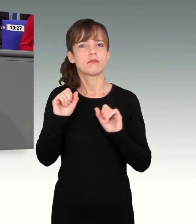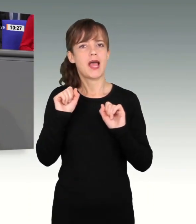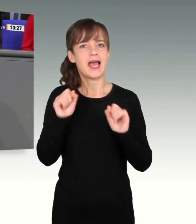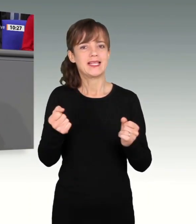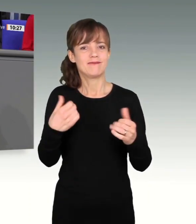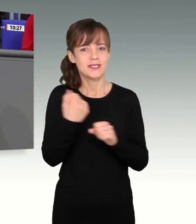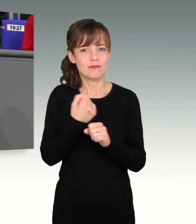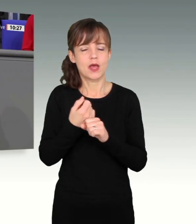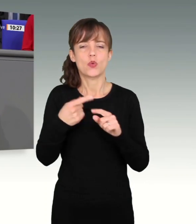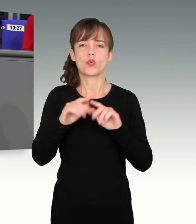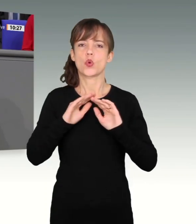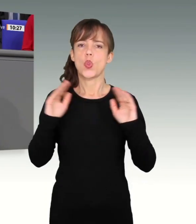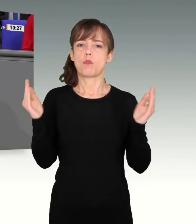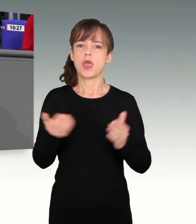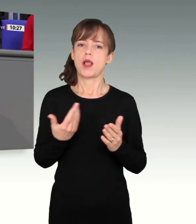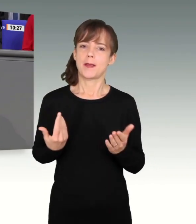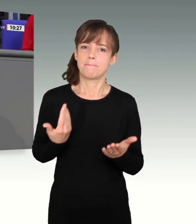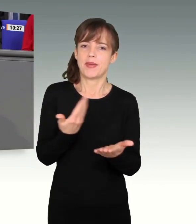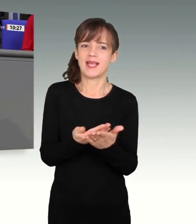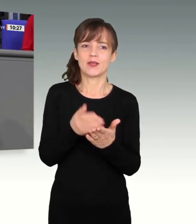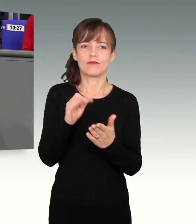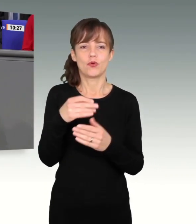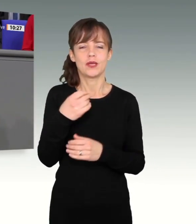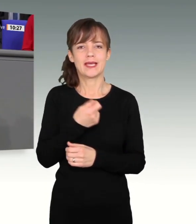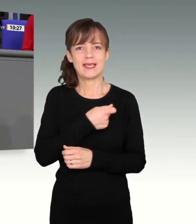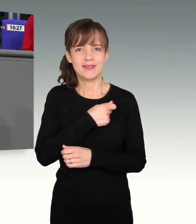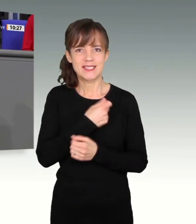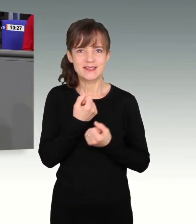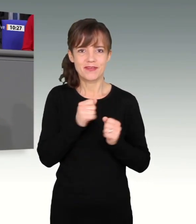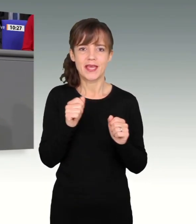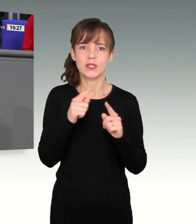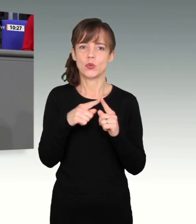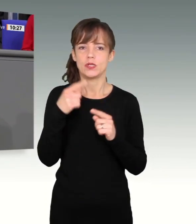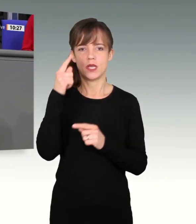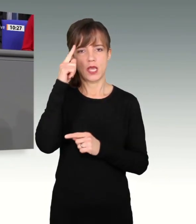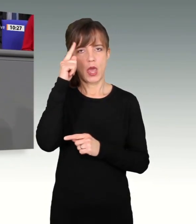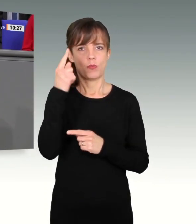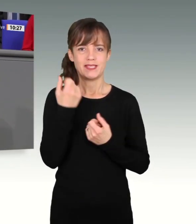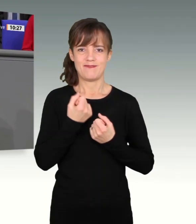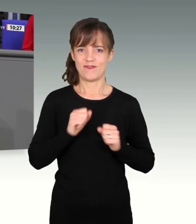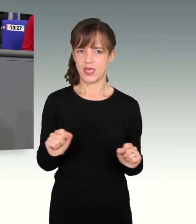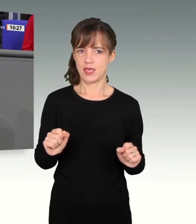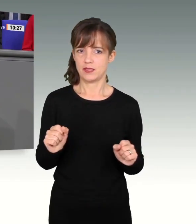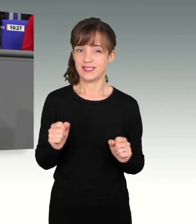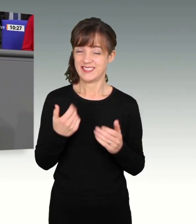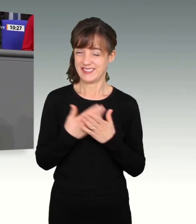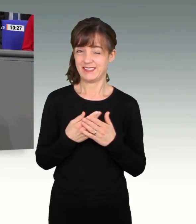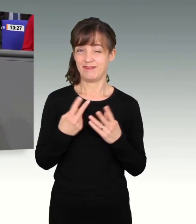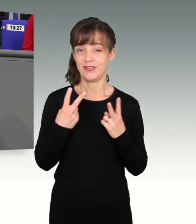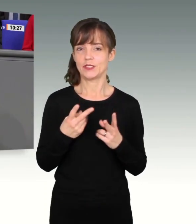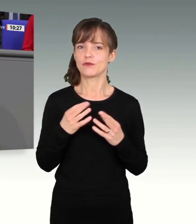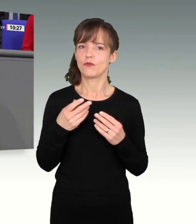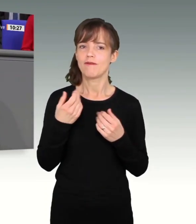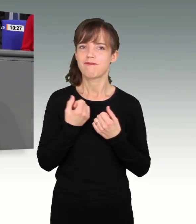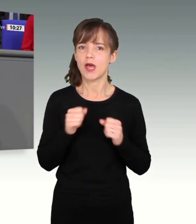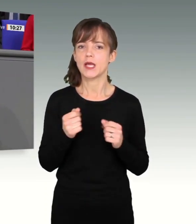Gewissensfreiheit und Glaubensfreiheit als einem ganz wichtigen Indikator für die Freiheit und Toleranz von Gesellschaften. 80